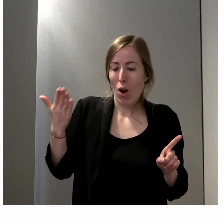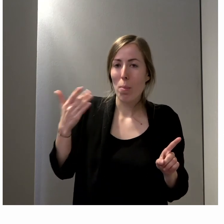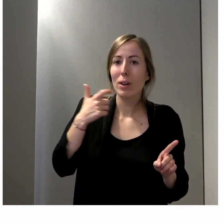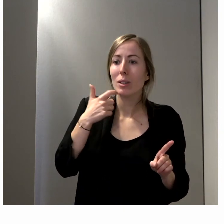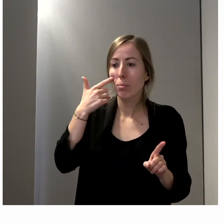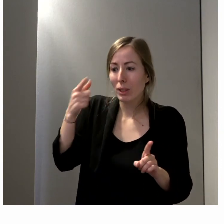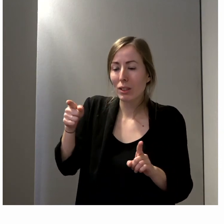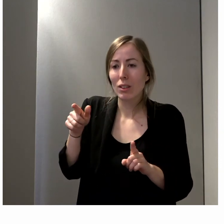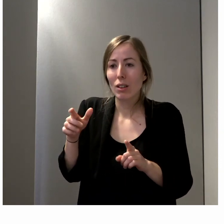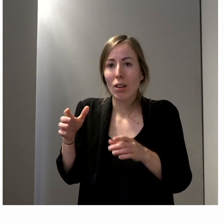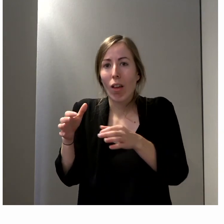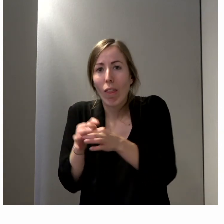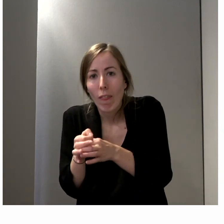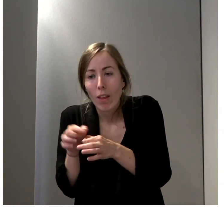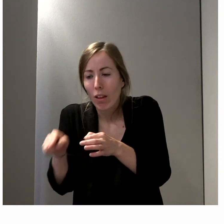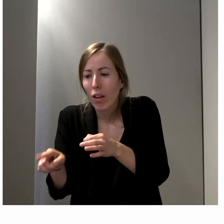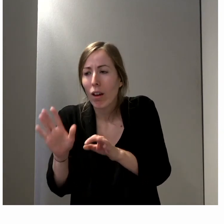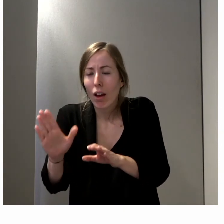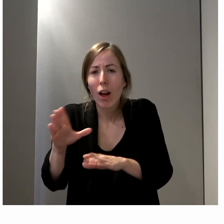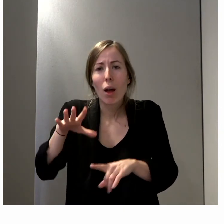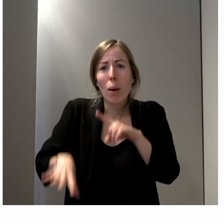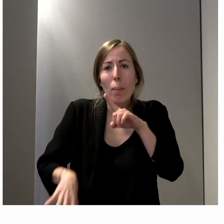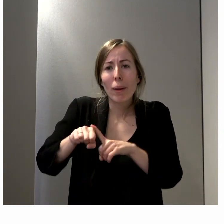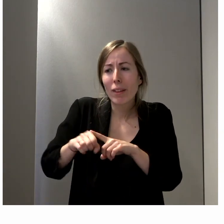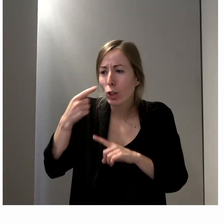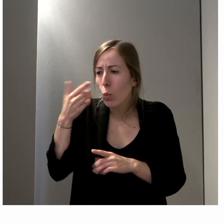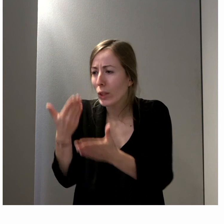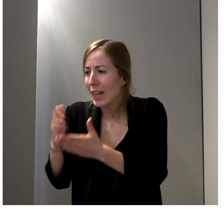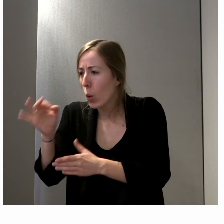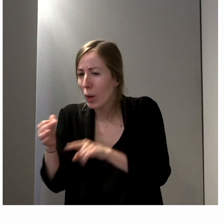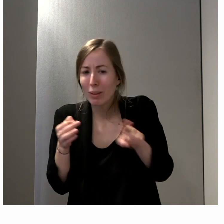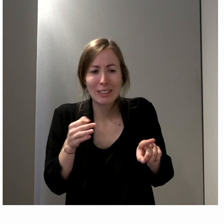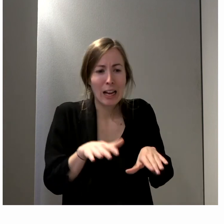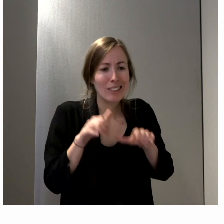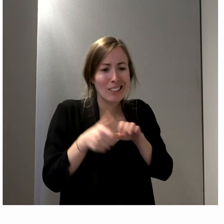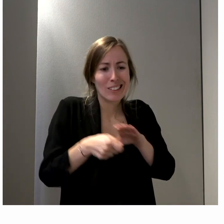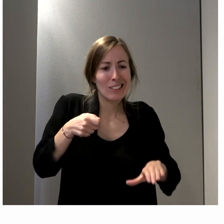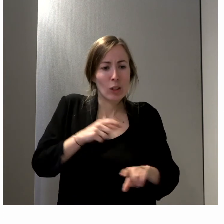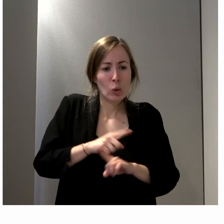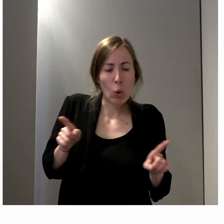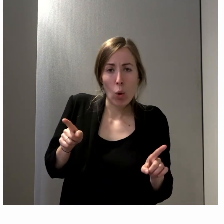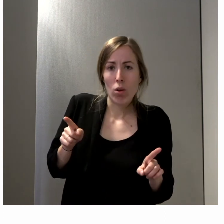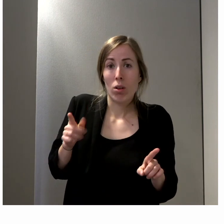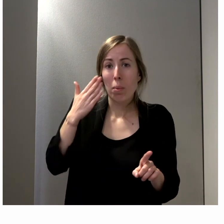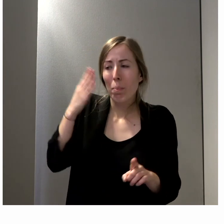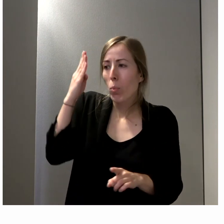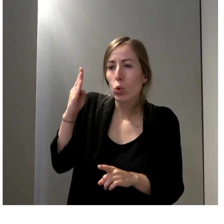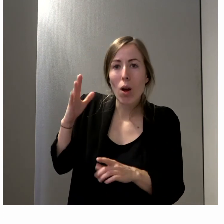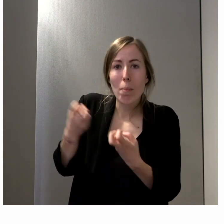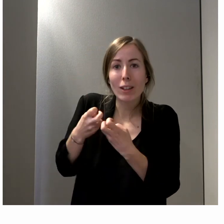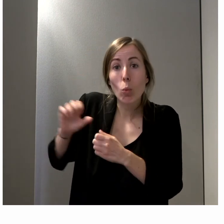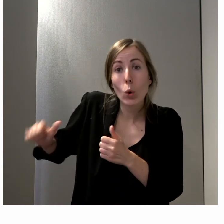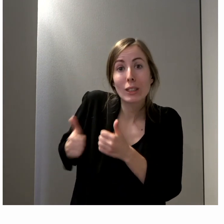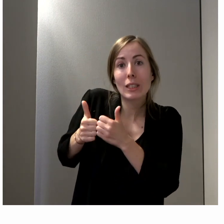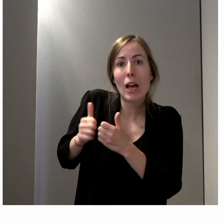de l'élu handicapé en disant on donne la PCH pour ci, mais pas pour ça, par exemple, quand il y a besoin d'un auxiliaire pendant le